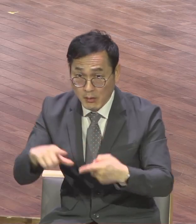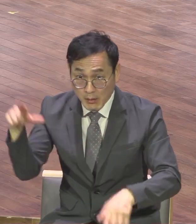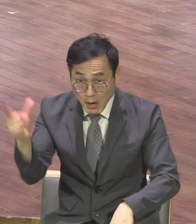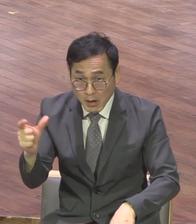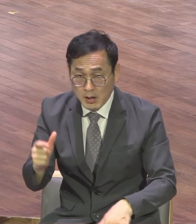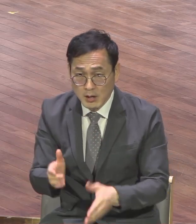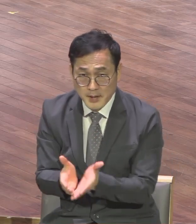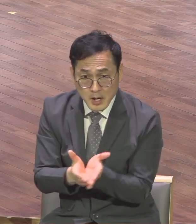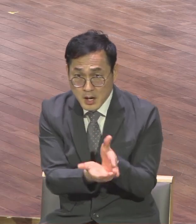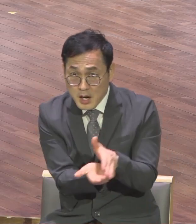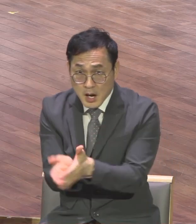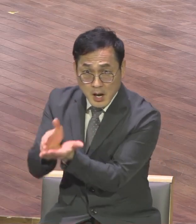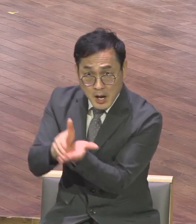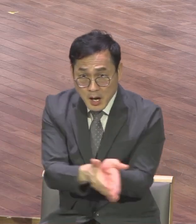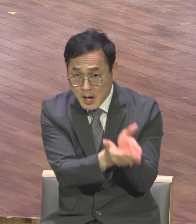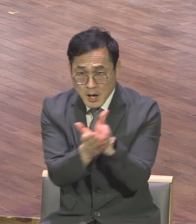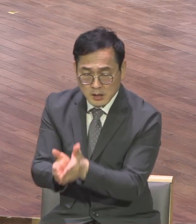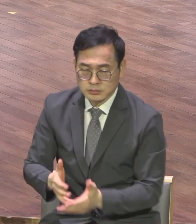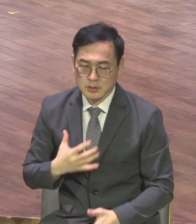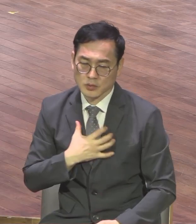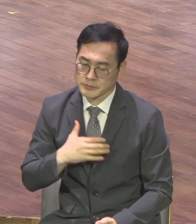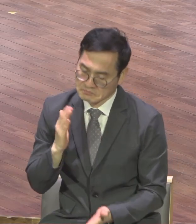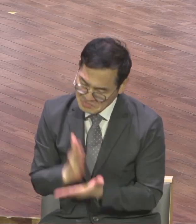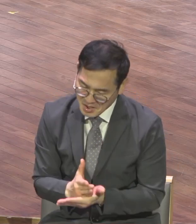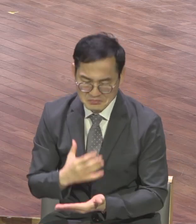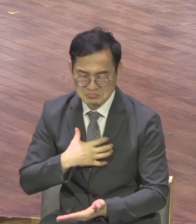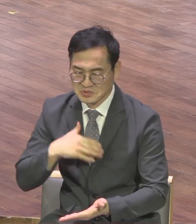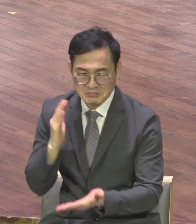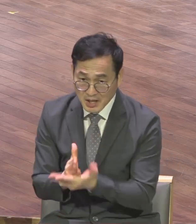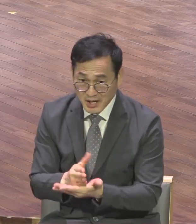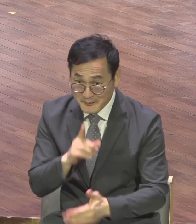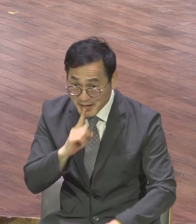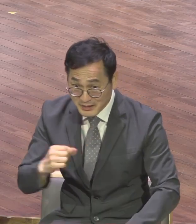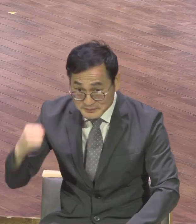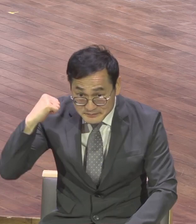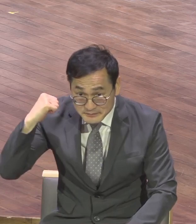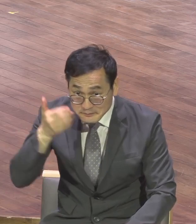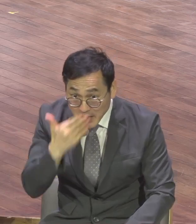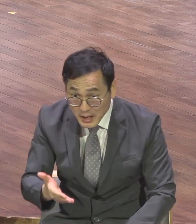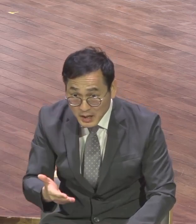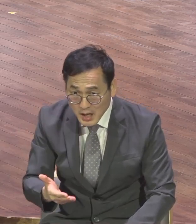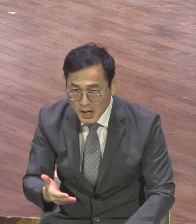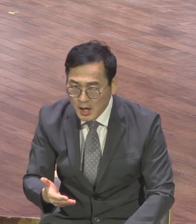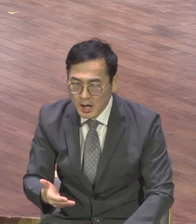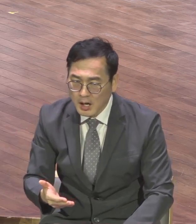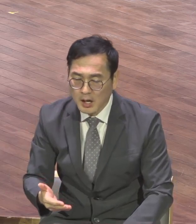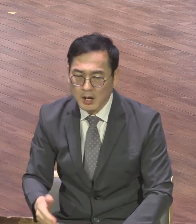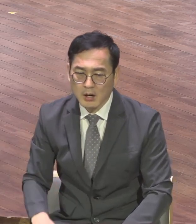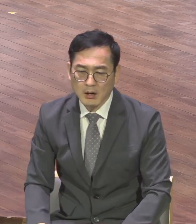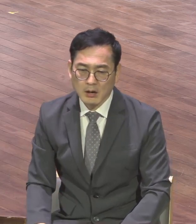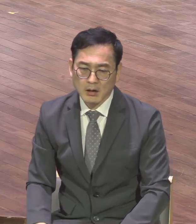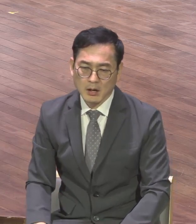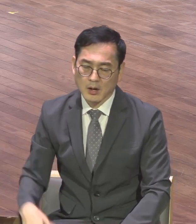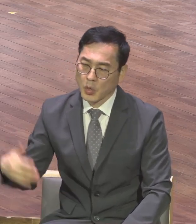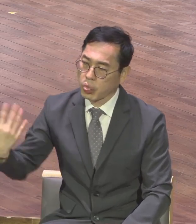여러분 인생에 유라굴로가 닥쳐왔을 때 여러분의 말씀에 이 줄